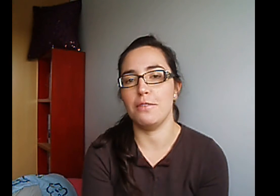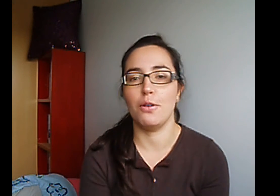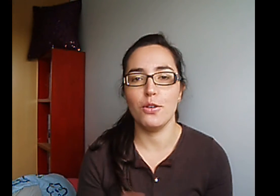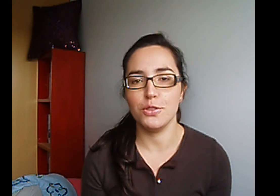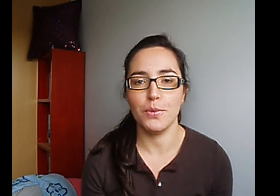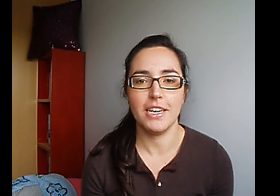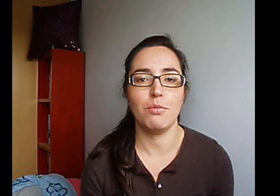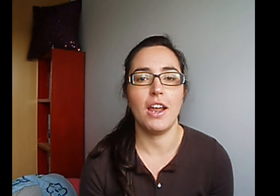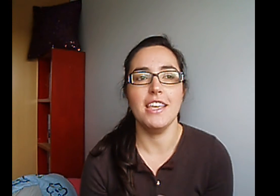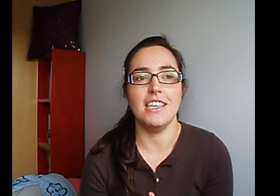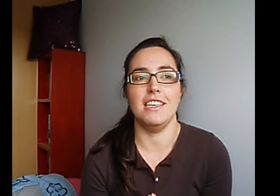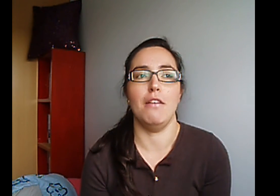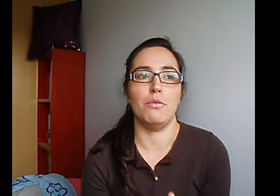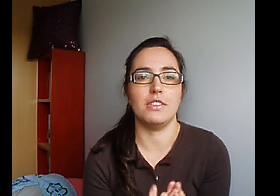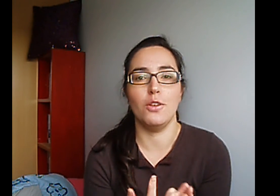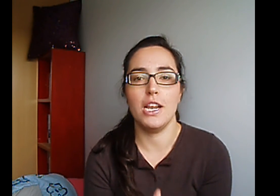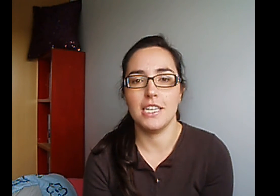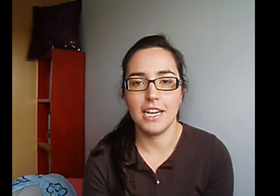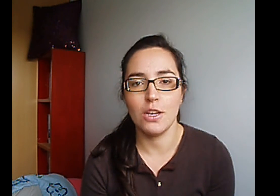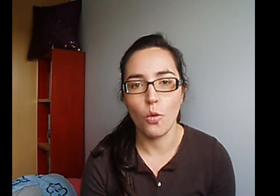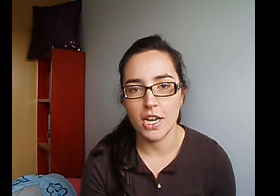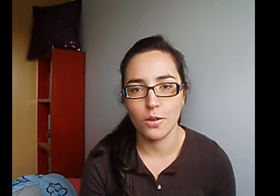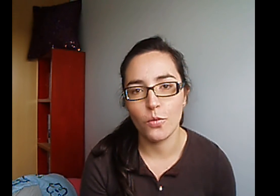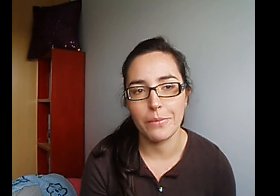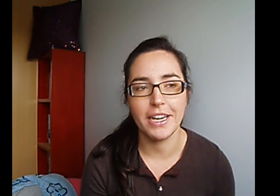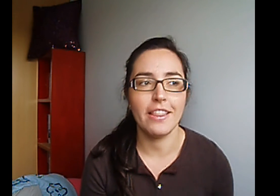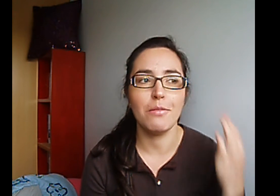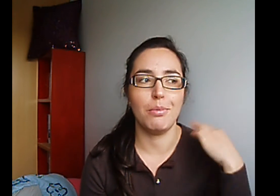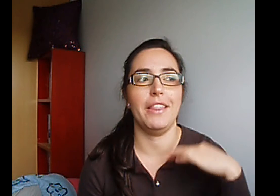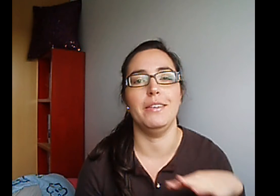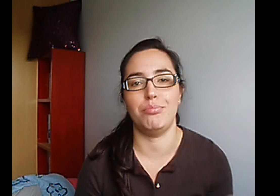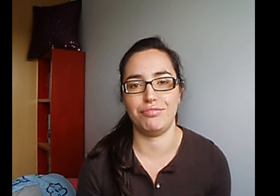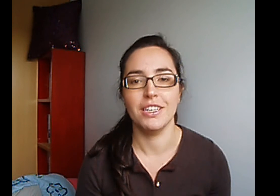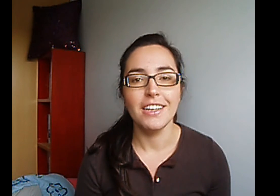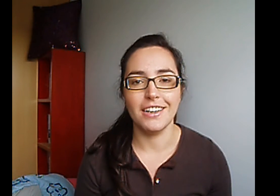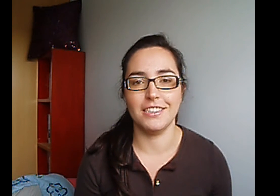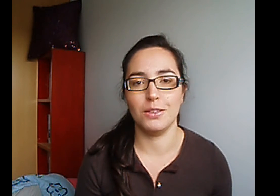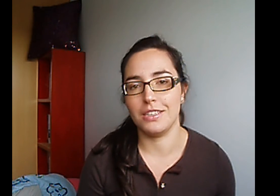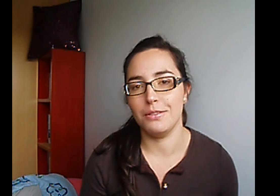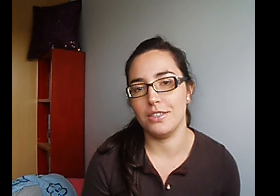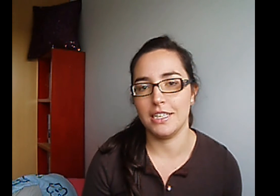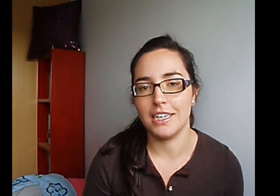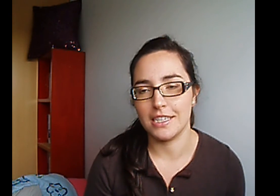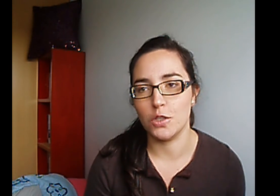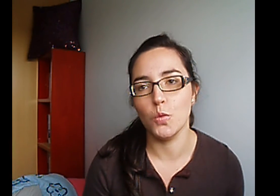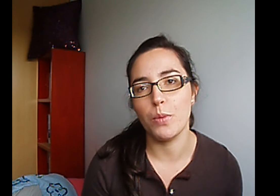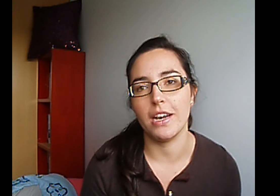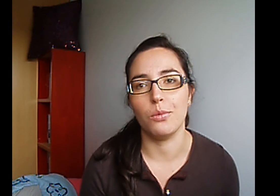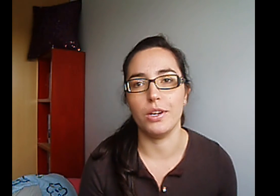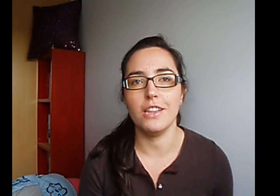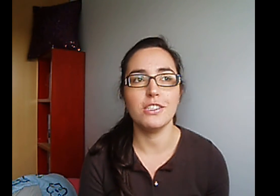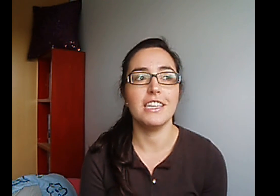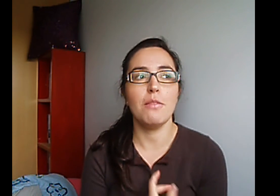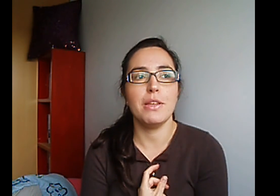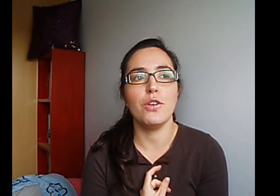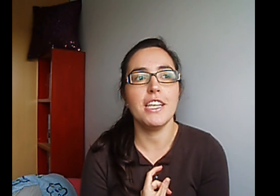a lo mejor Yo veía por ahí Y vamos No les haría ninguna segunda mirada En plan Estos libros tienen que ser Super aburridos y tal Pero ella